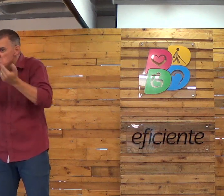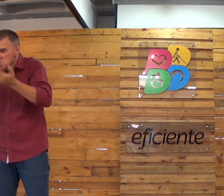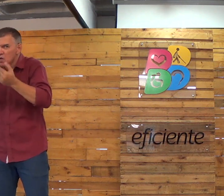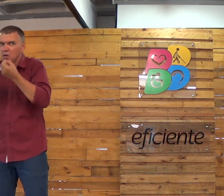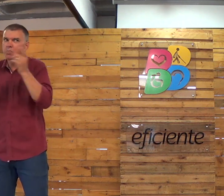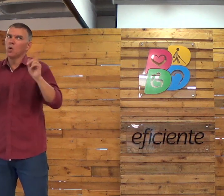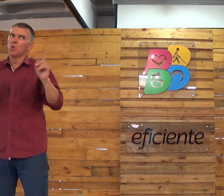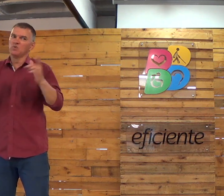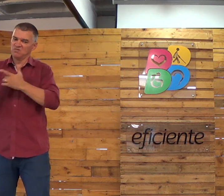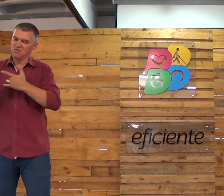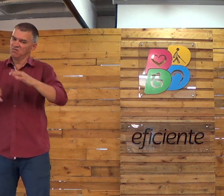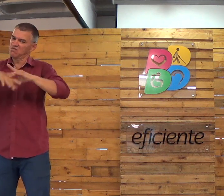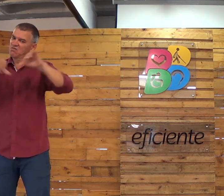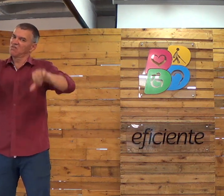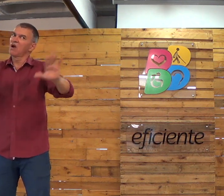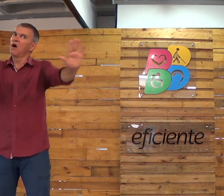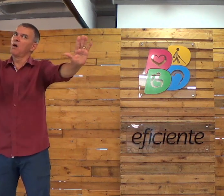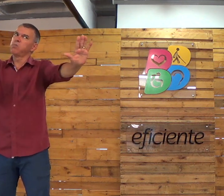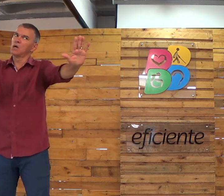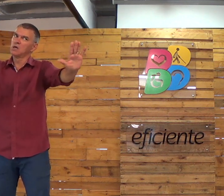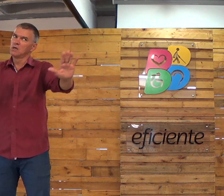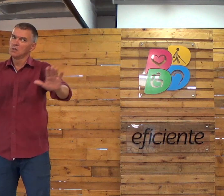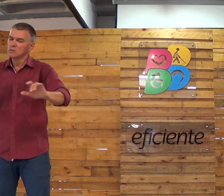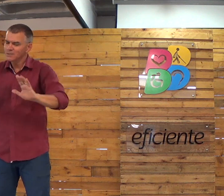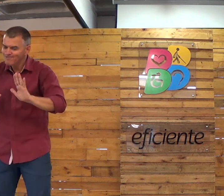Cuidado. Tá? Não faz o vai ser pra saúde.